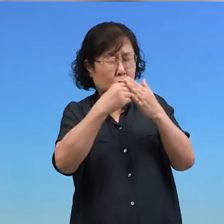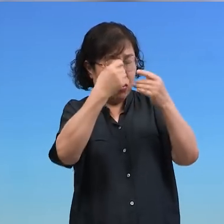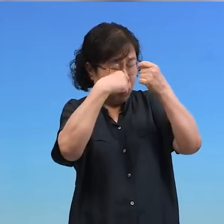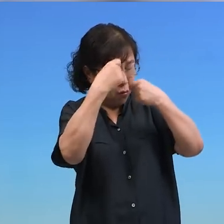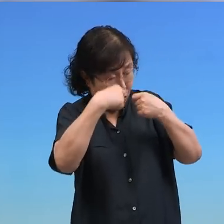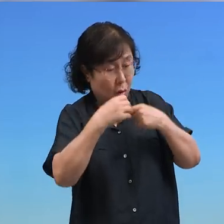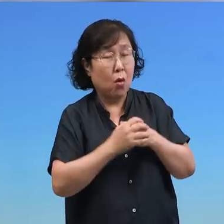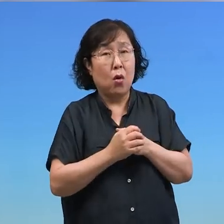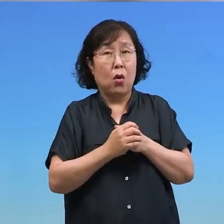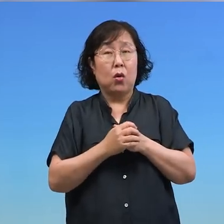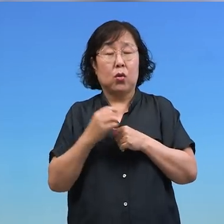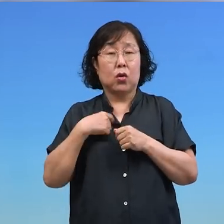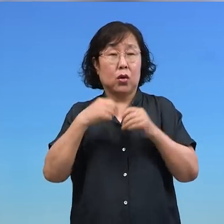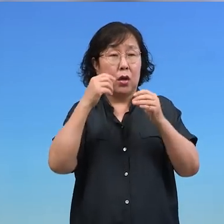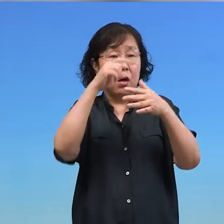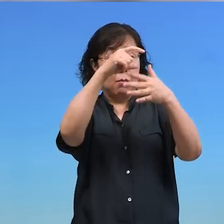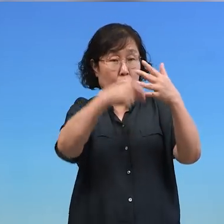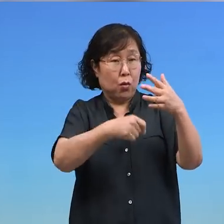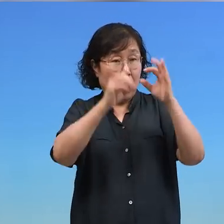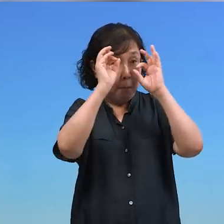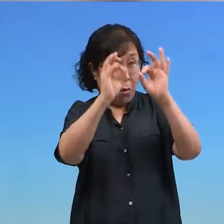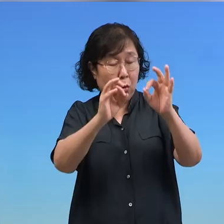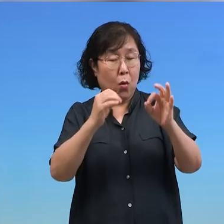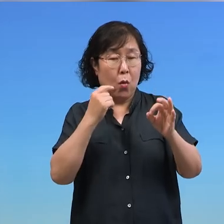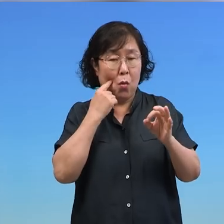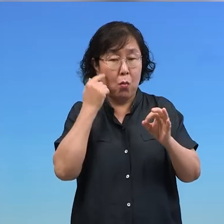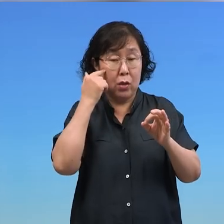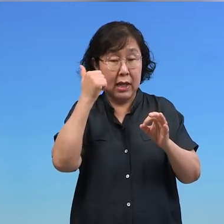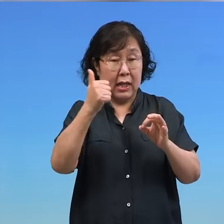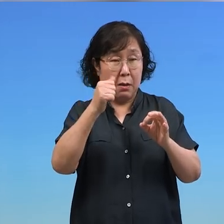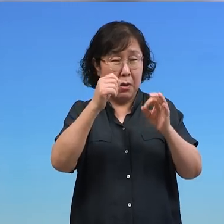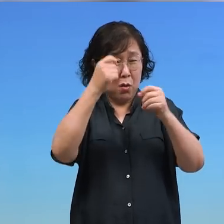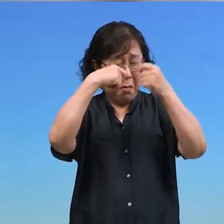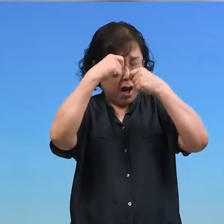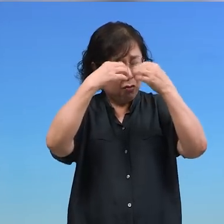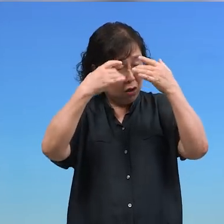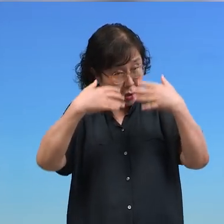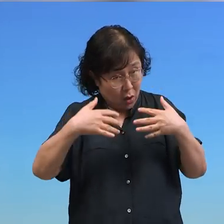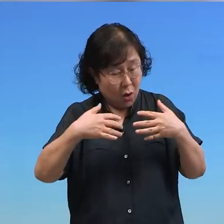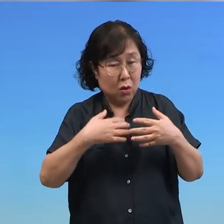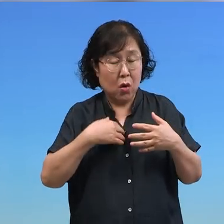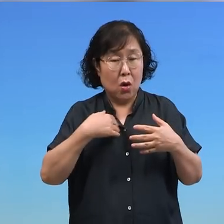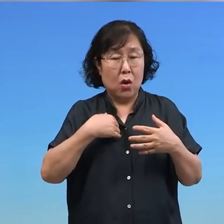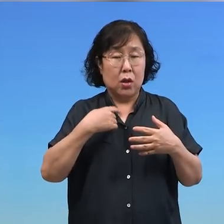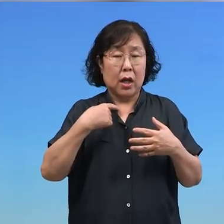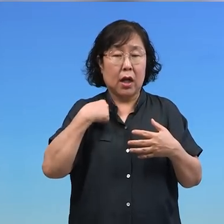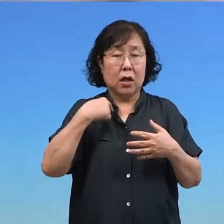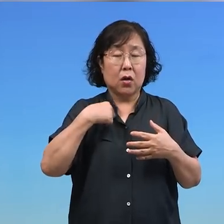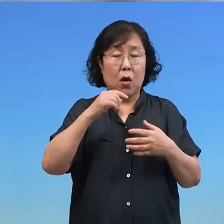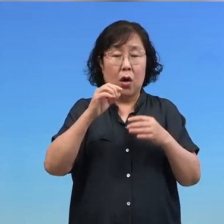목사님이 그거 보고 울은 거예요 그걸 저한테 보내줘서 그 새벽에 저도 울었어요